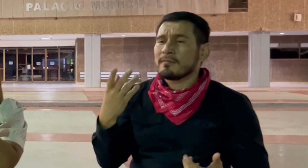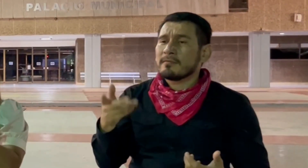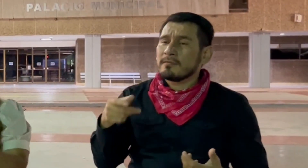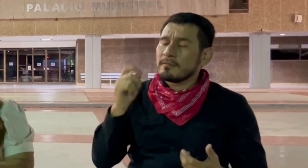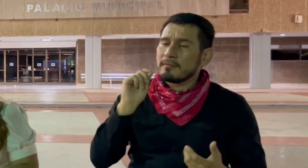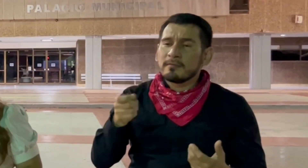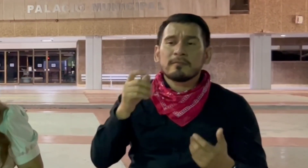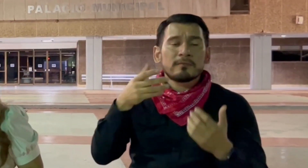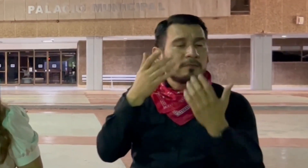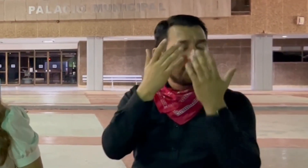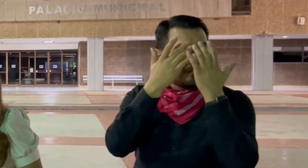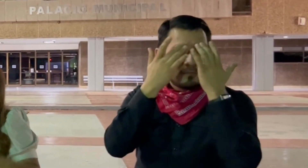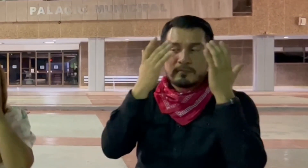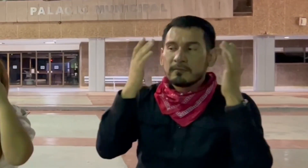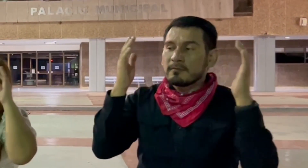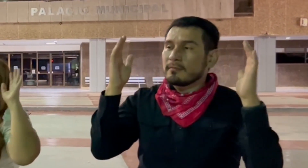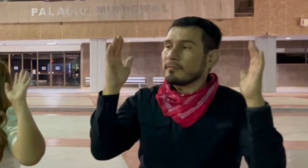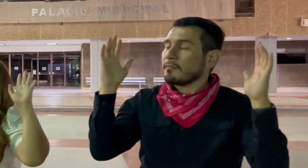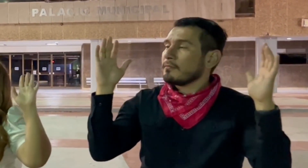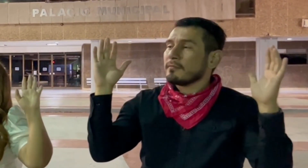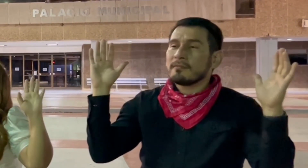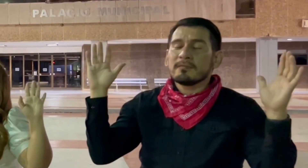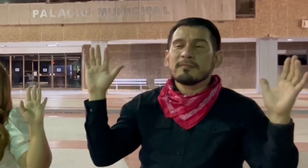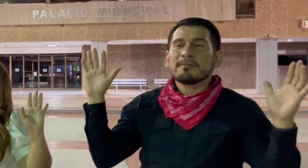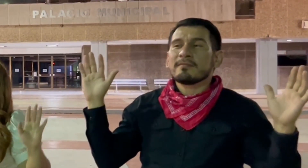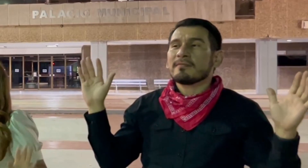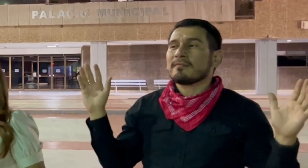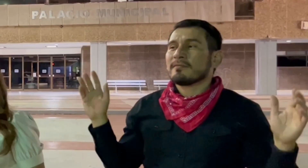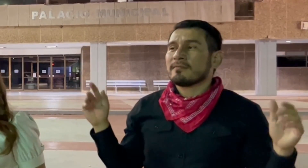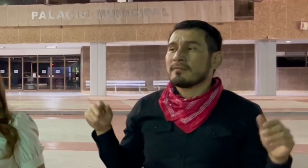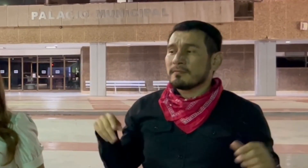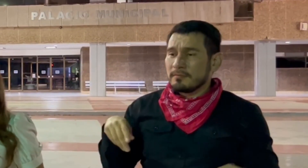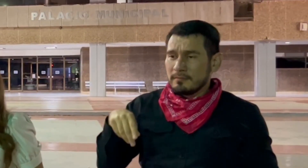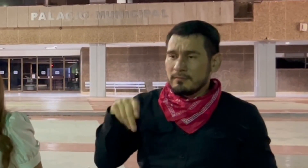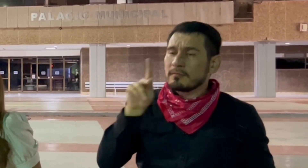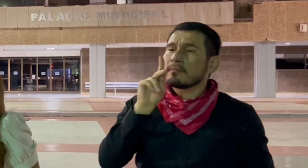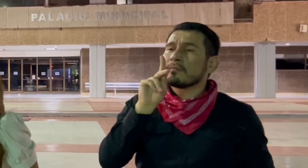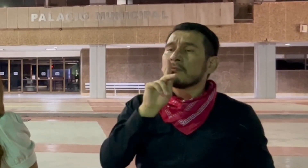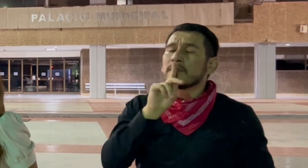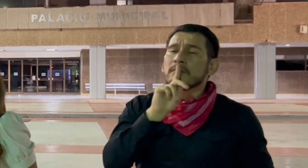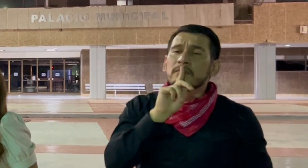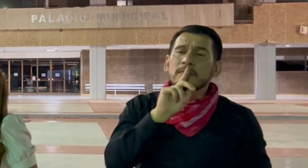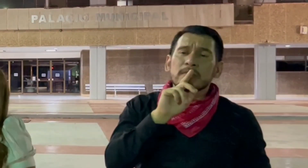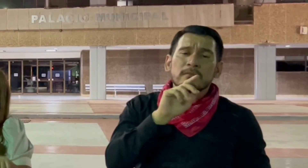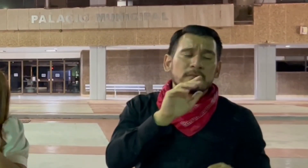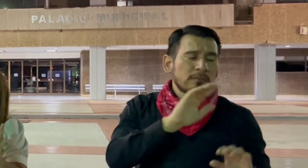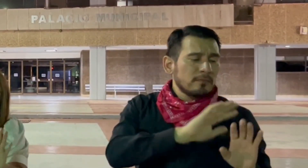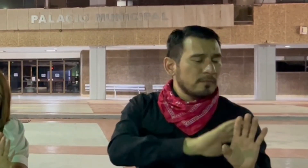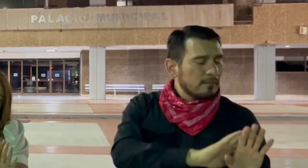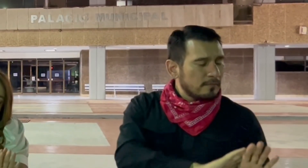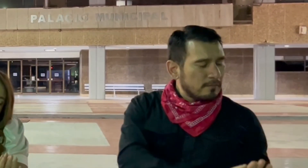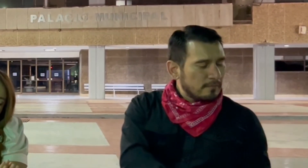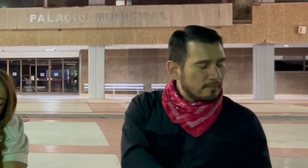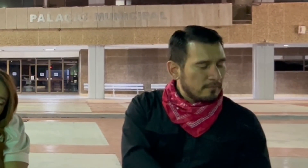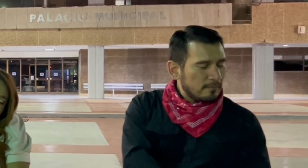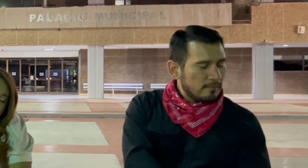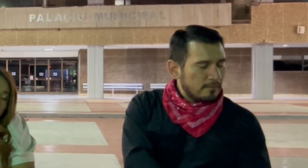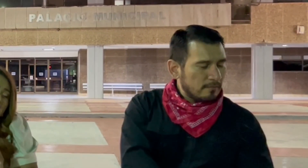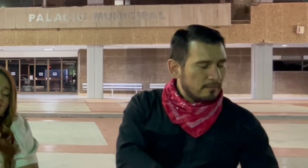sé qué cosa Pero callé tu boca con mis